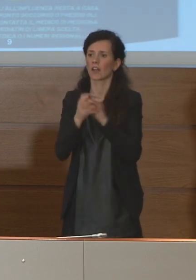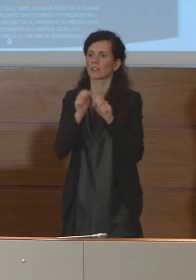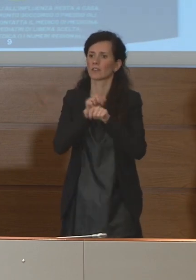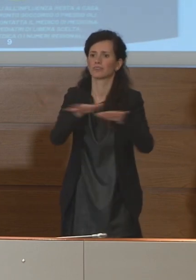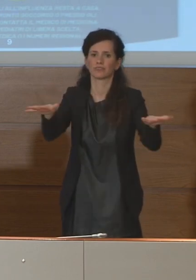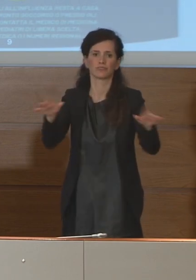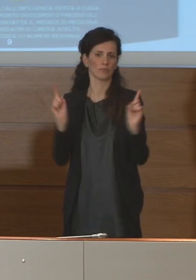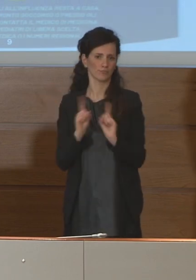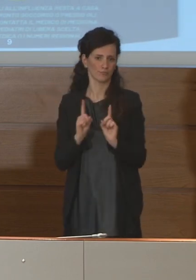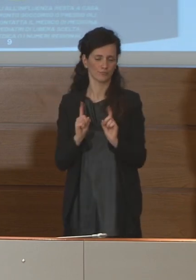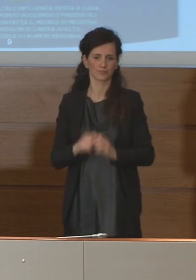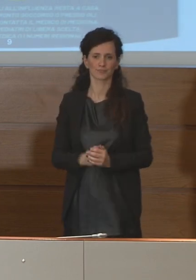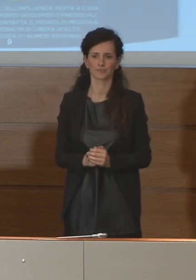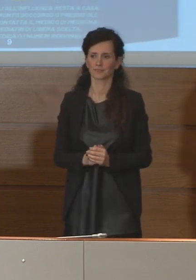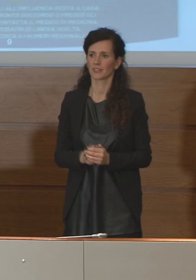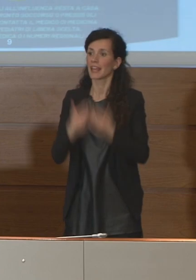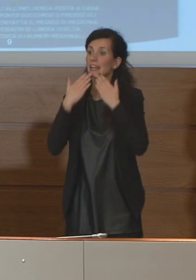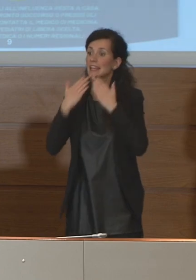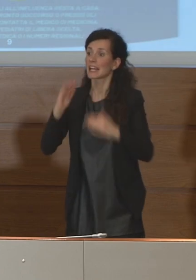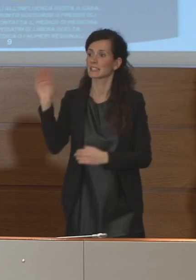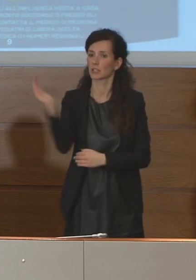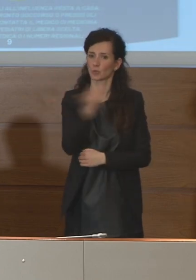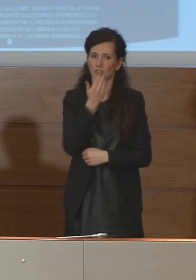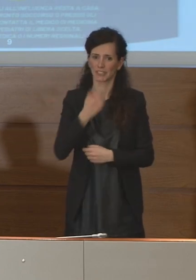'ingresso per l'infezione grazie